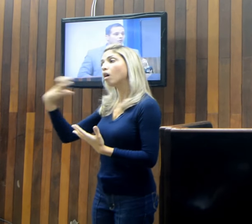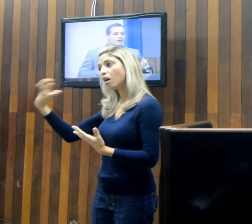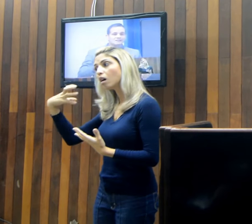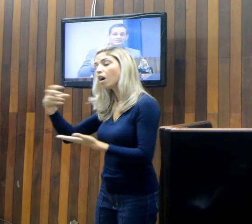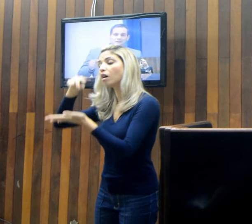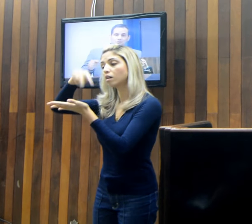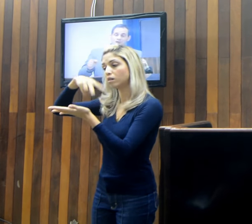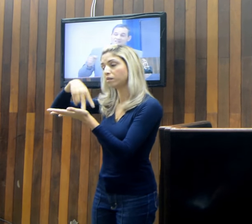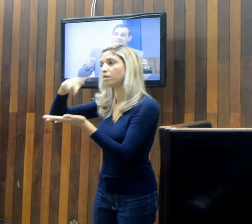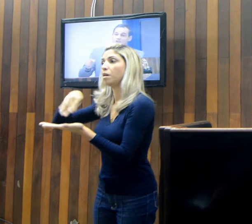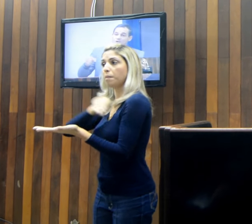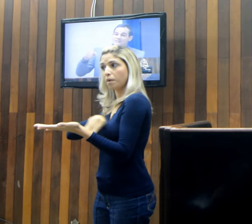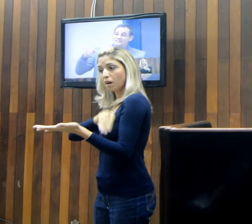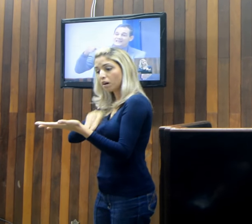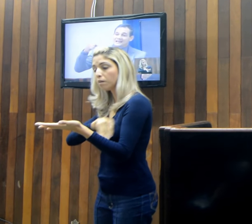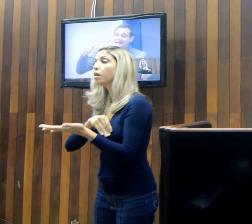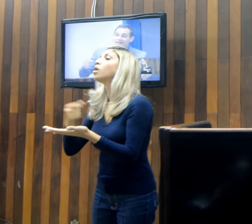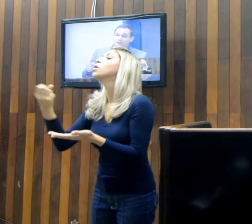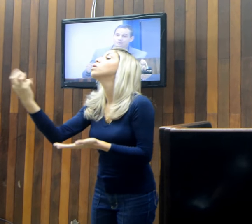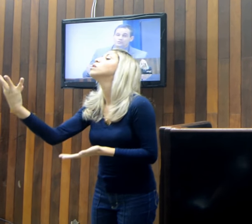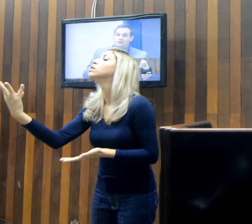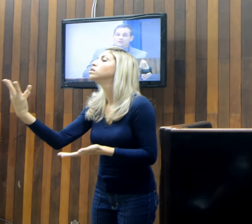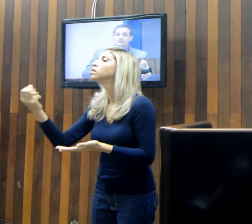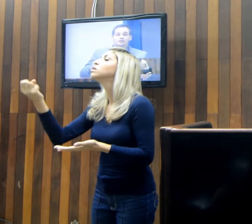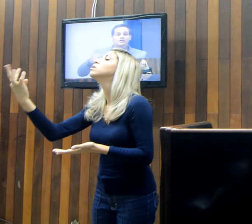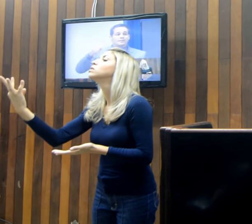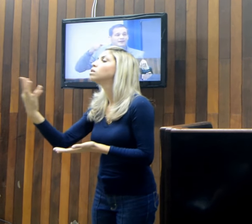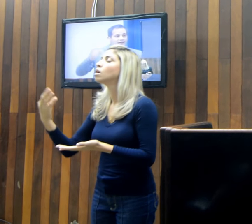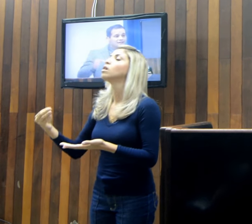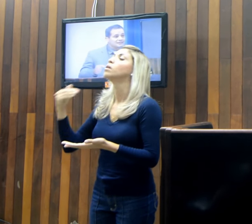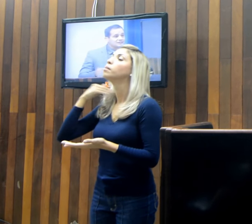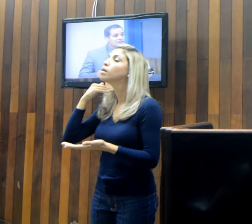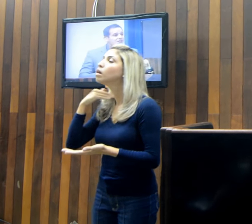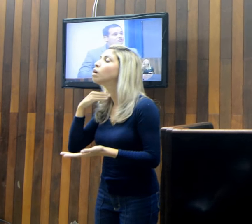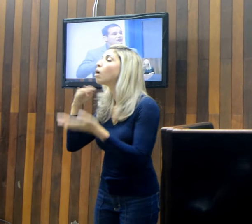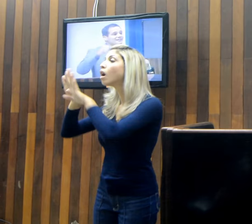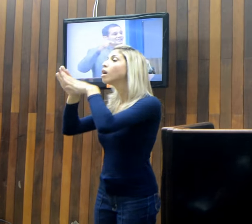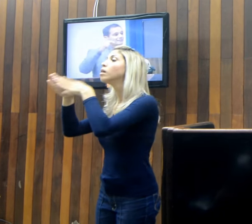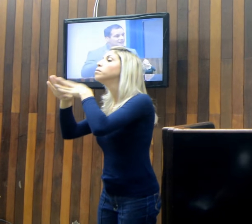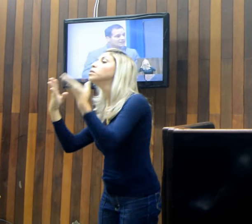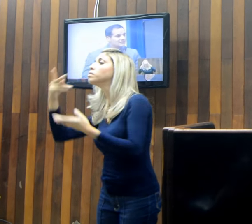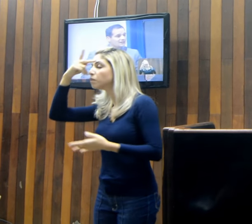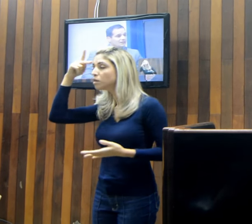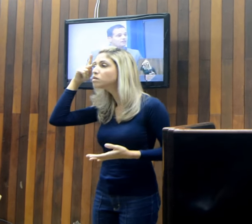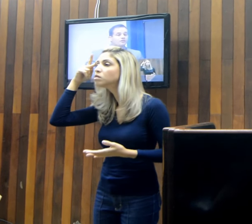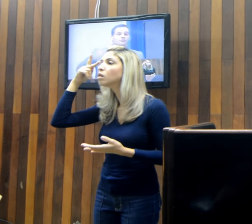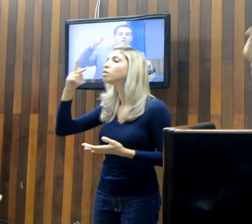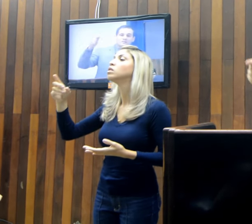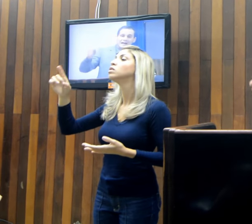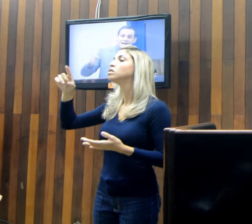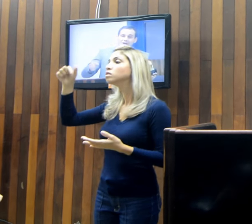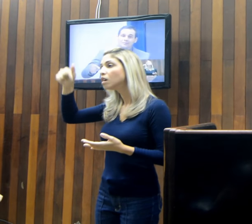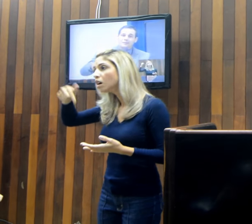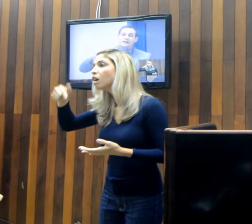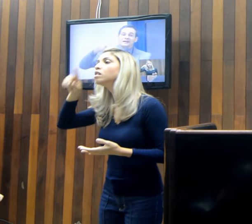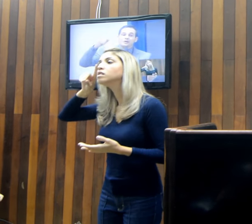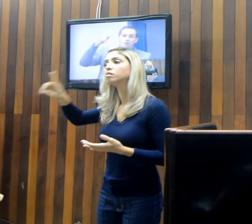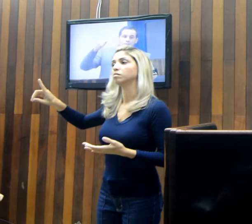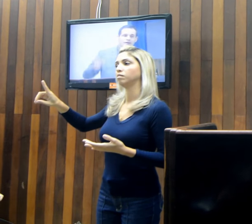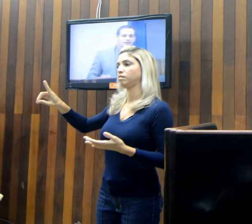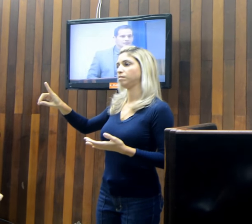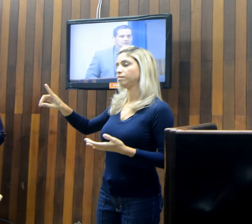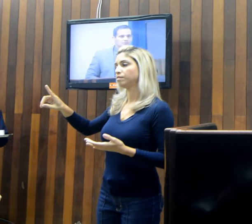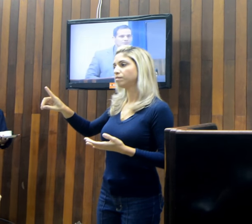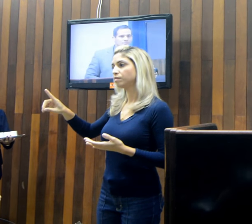quantos salários foram abertos só essa semana. E vou voltar para ir